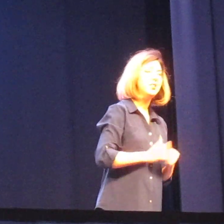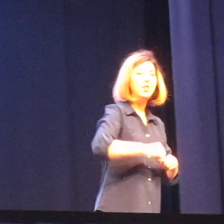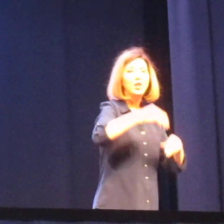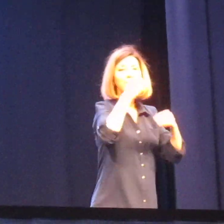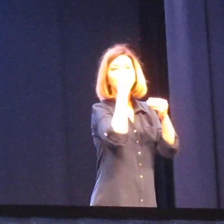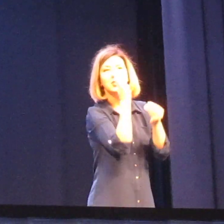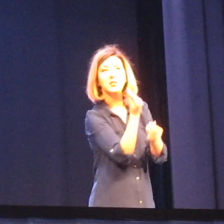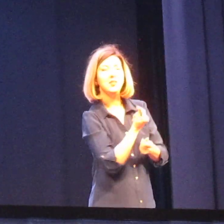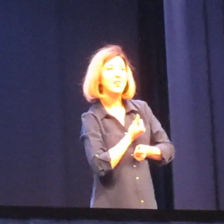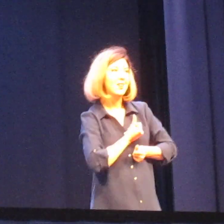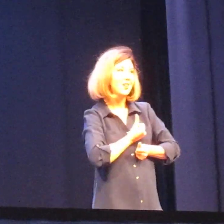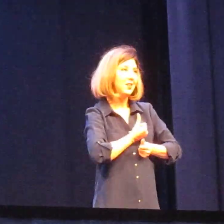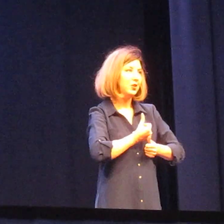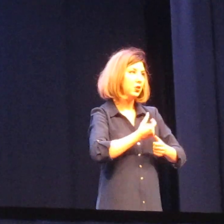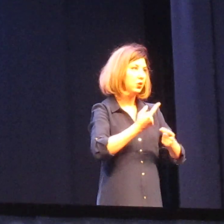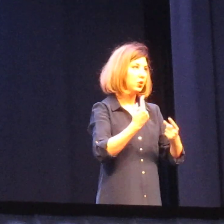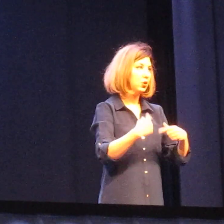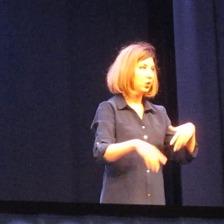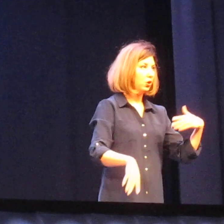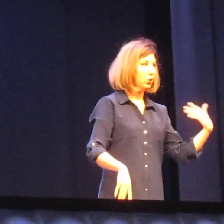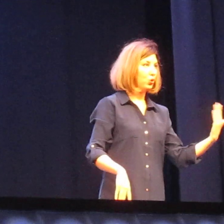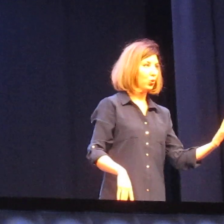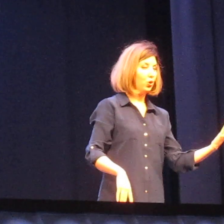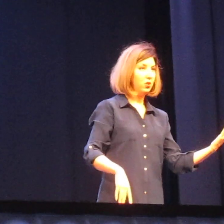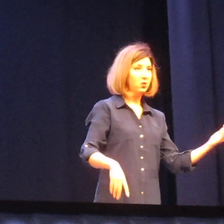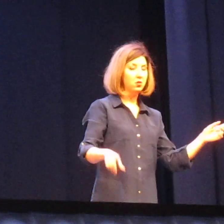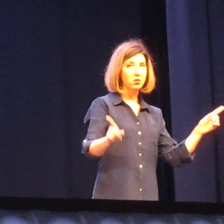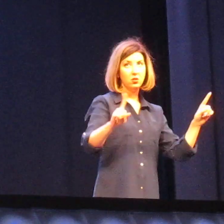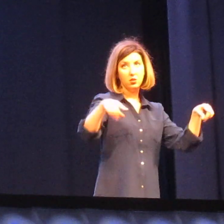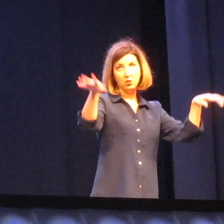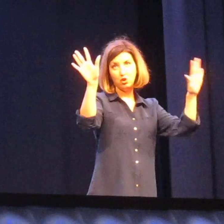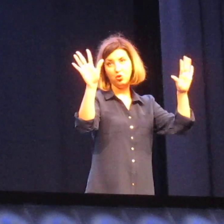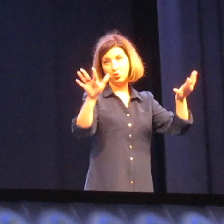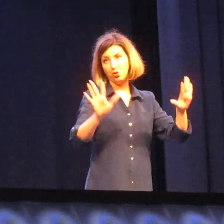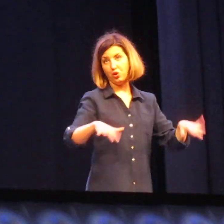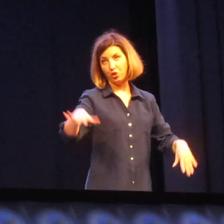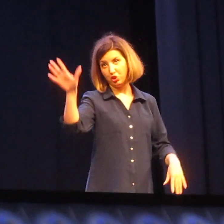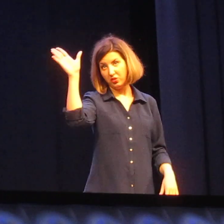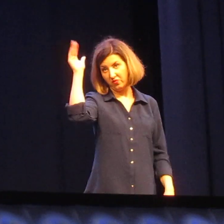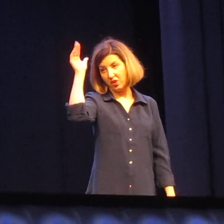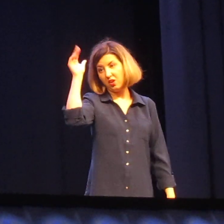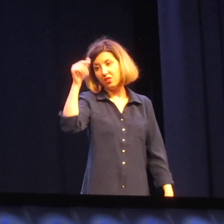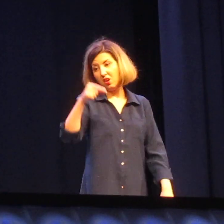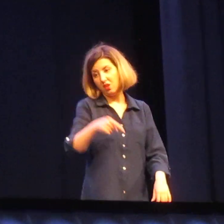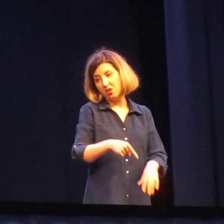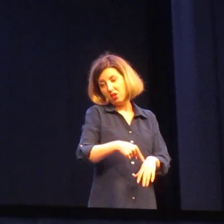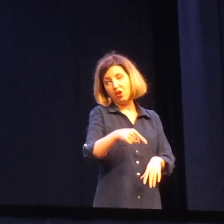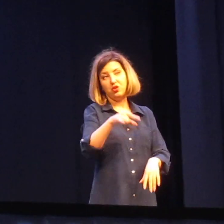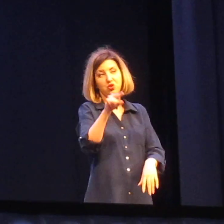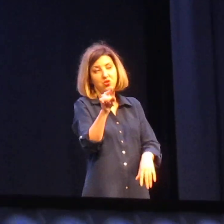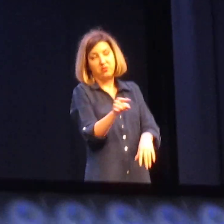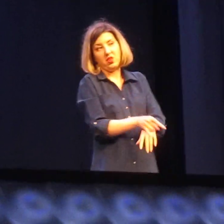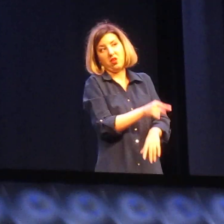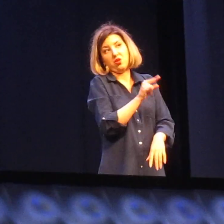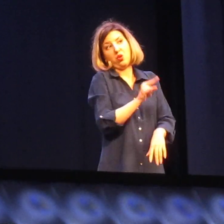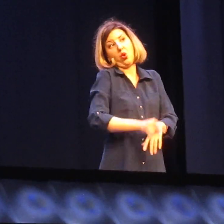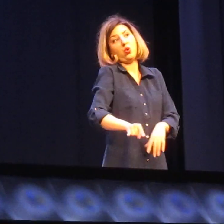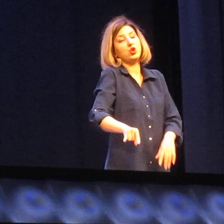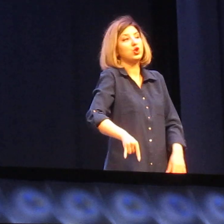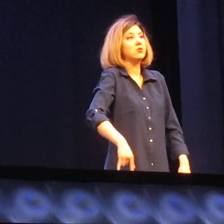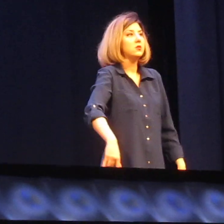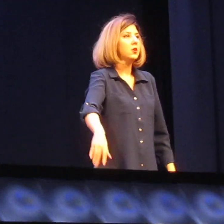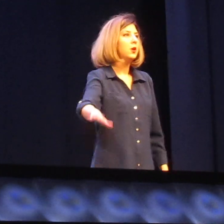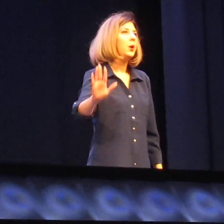сердечный бегает. Другой, что дождь в воду, а чувство